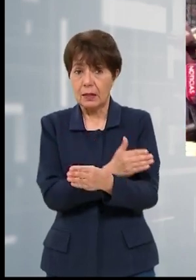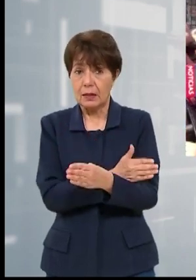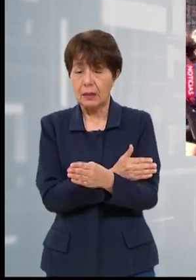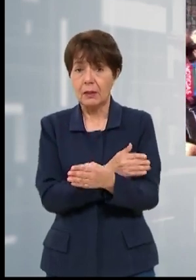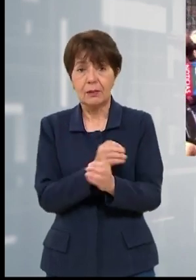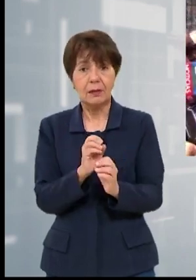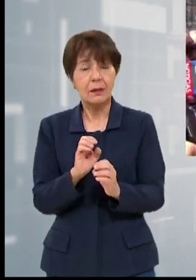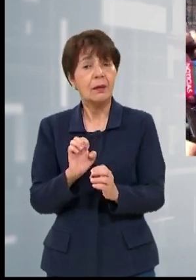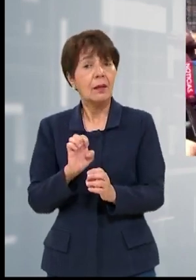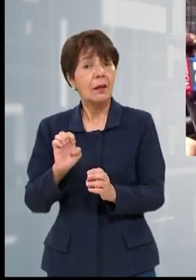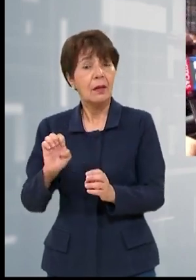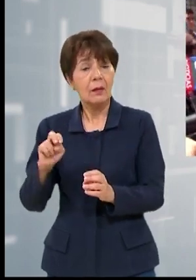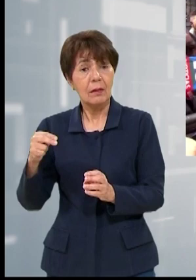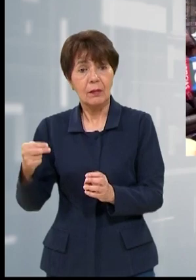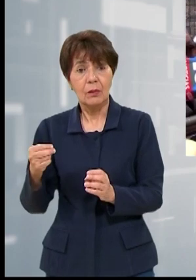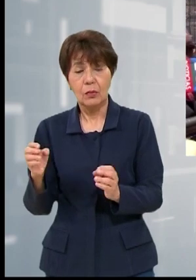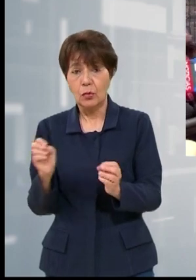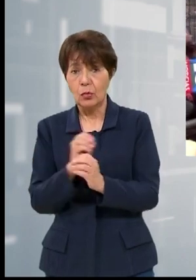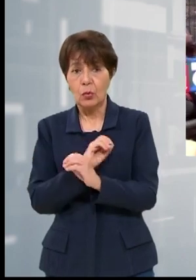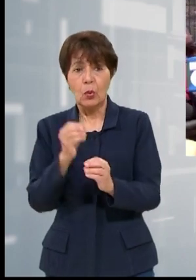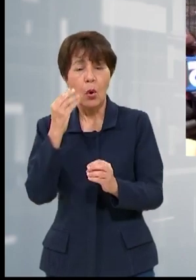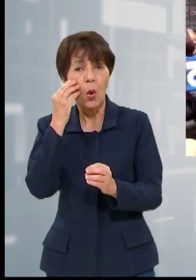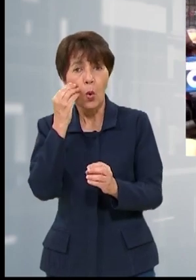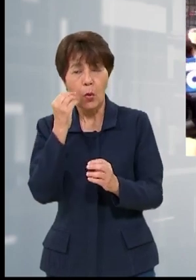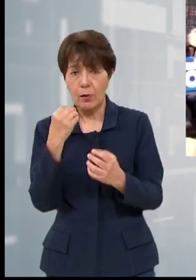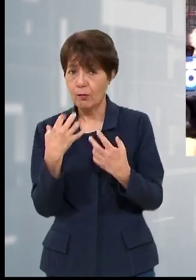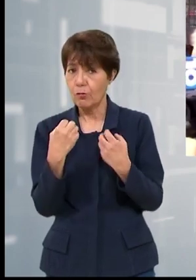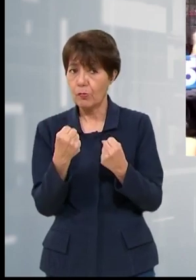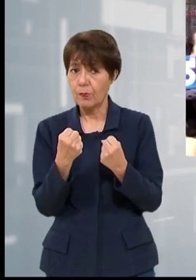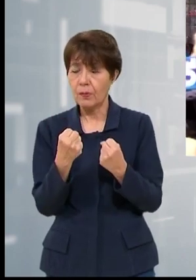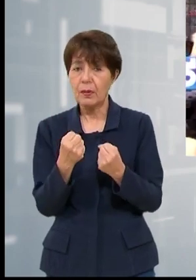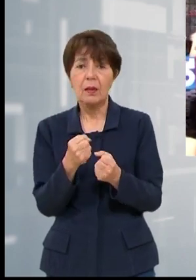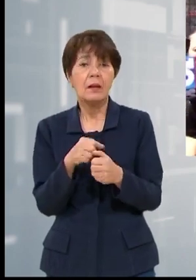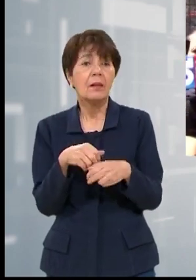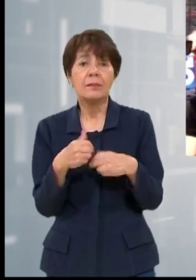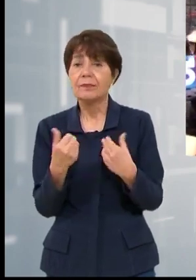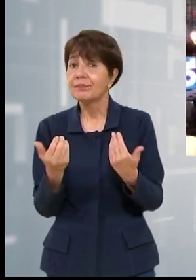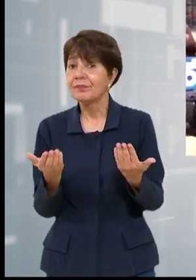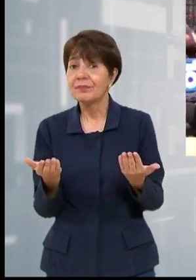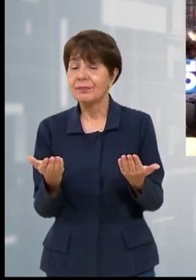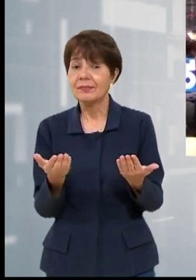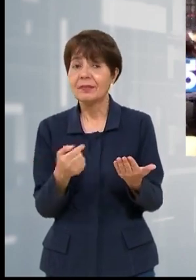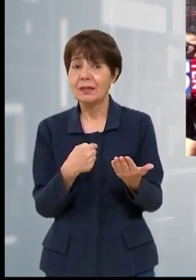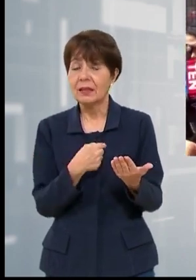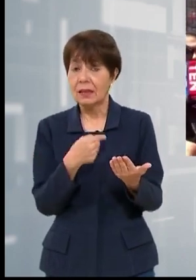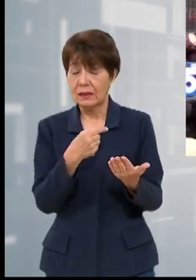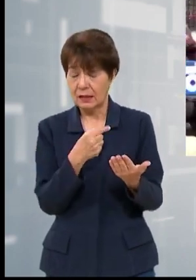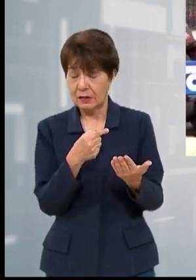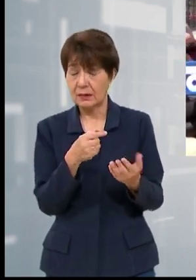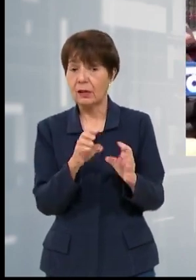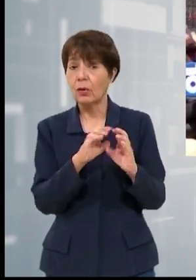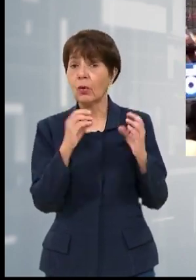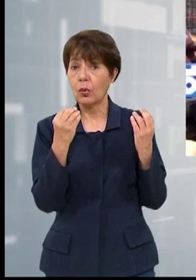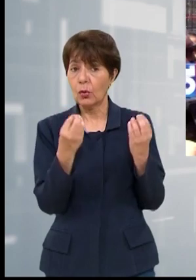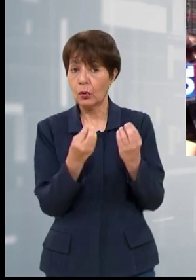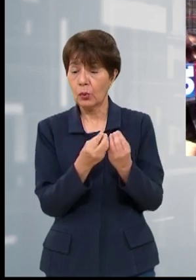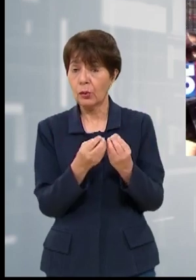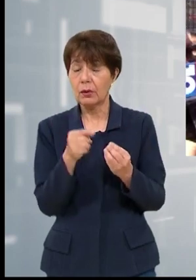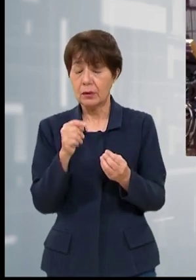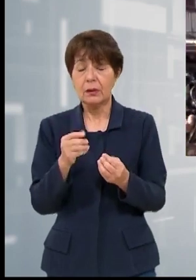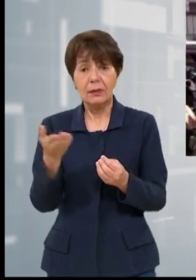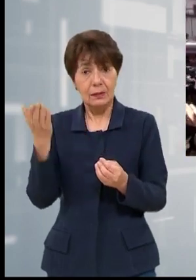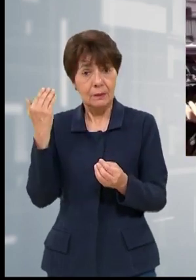empresas no había una experiencia sólida del consorcio de las empresas que fueron